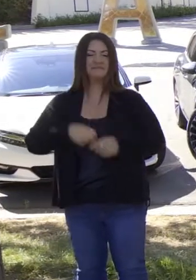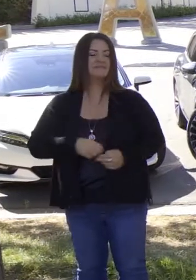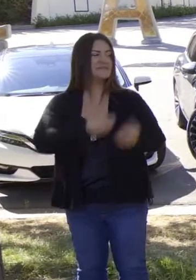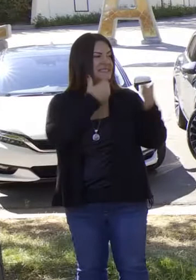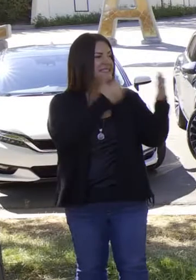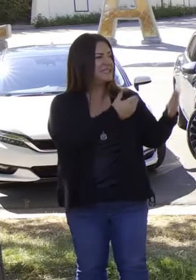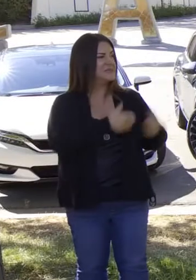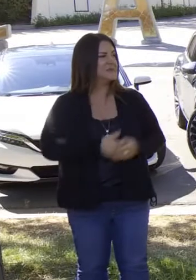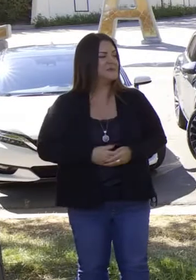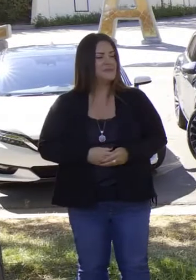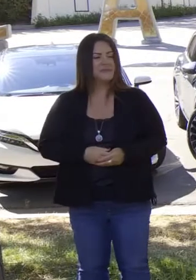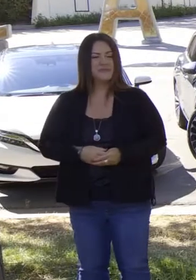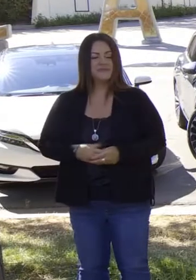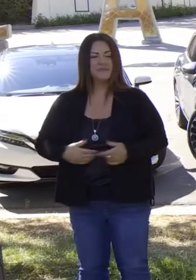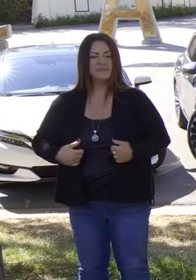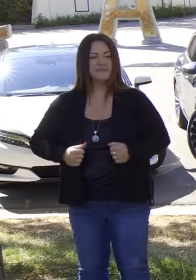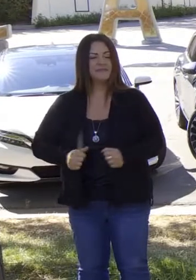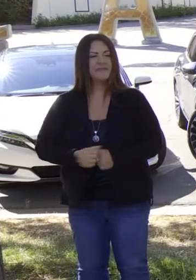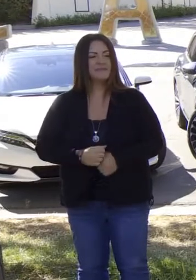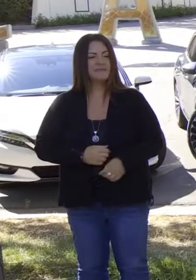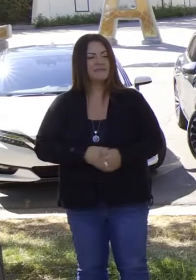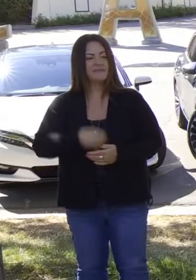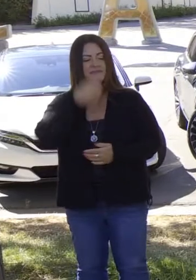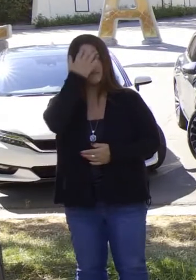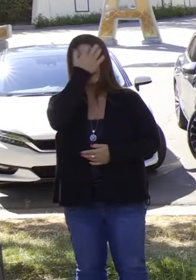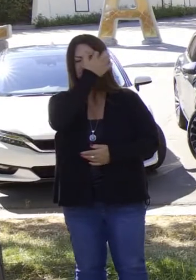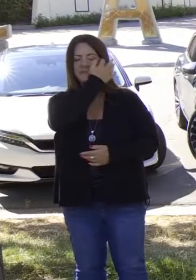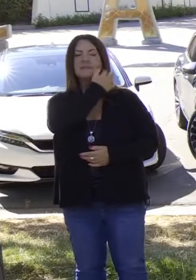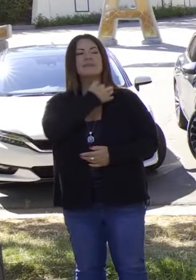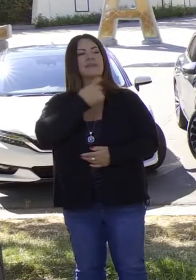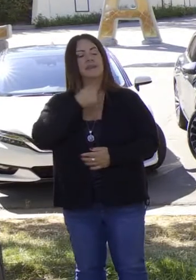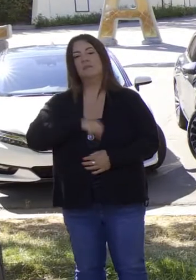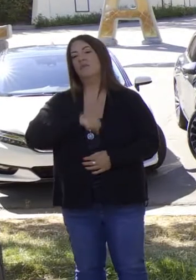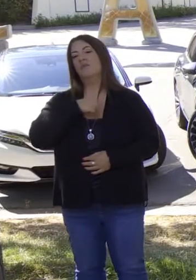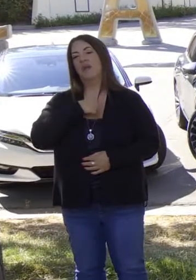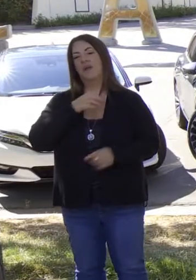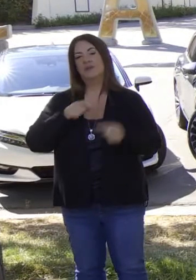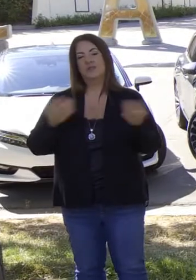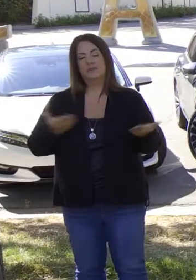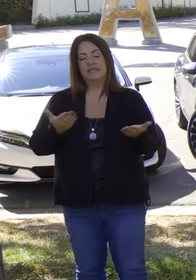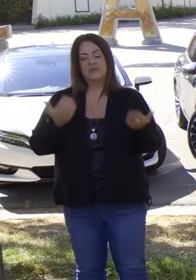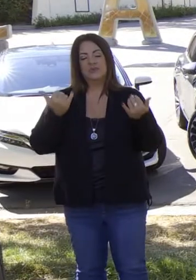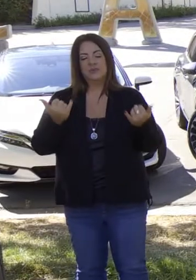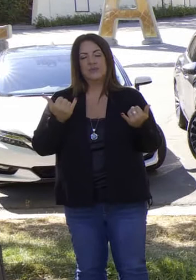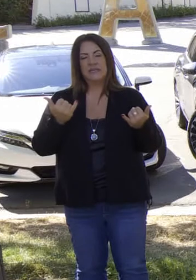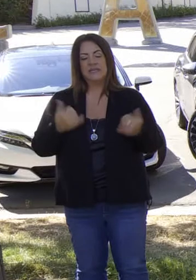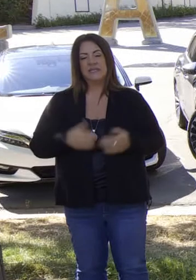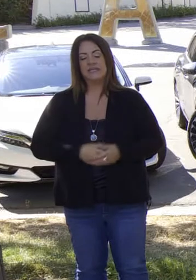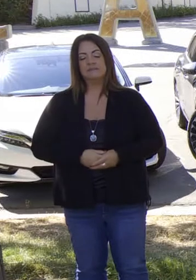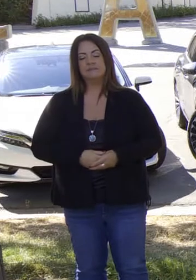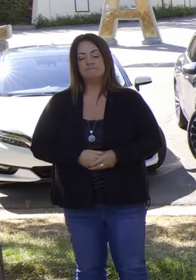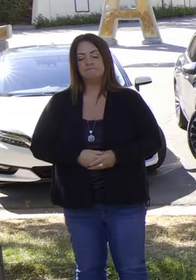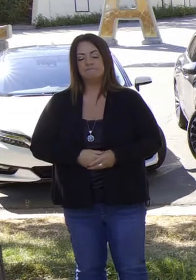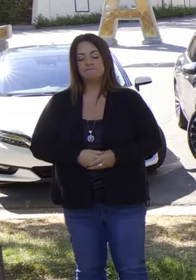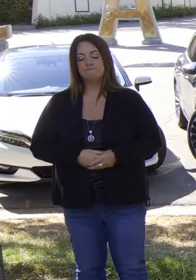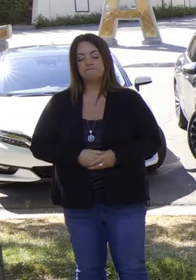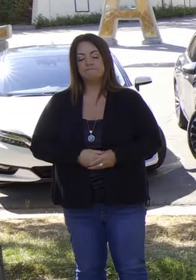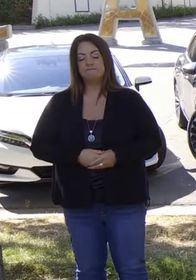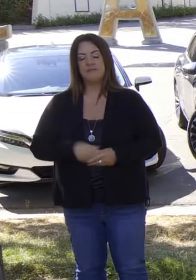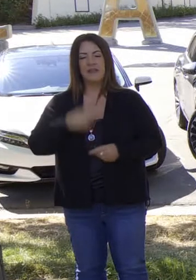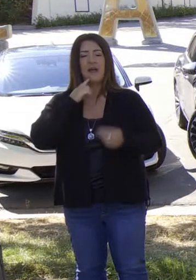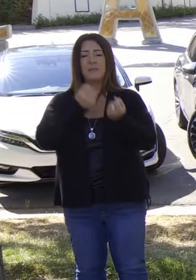Gracias, señor gobernador. Me siento muy orgullosa de estar aquí